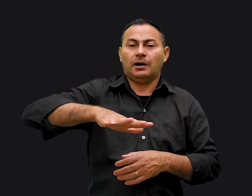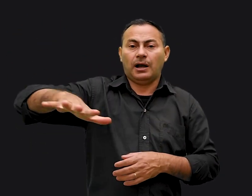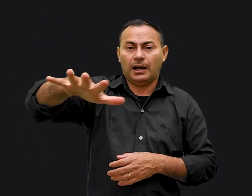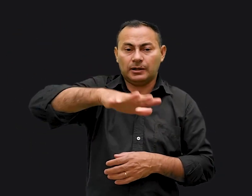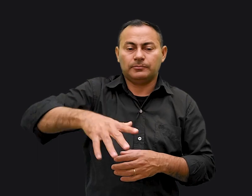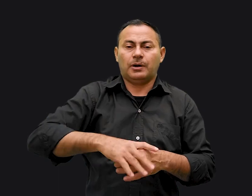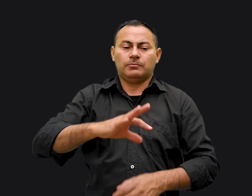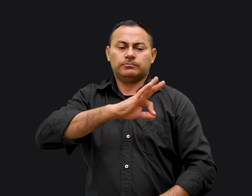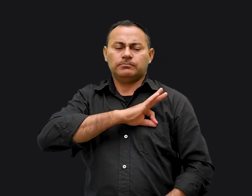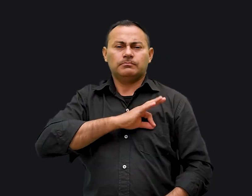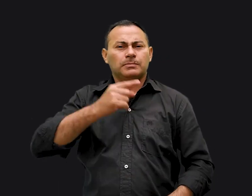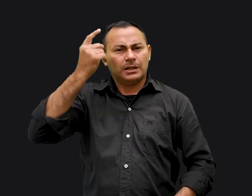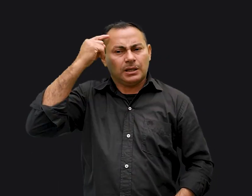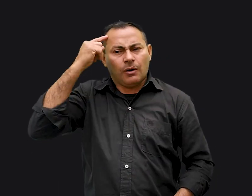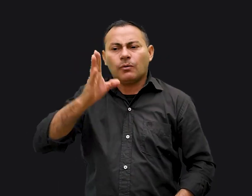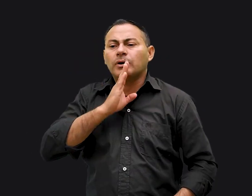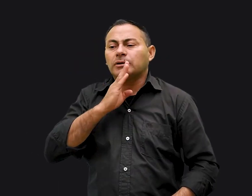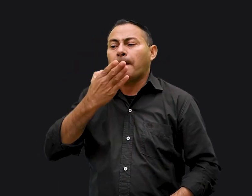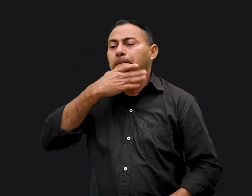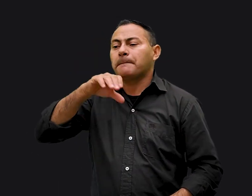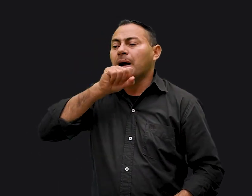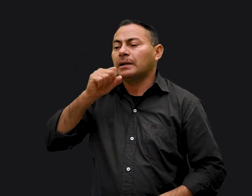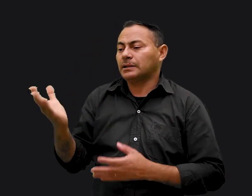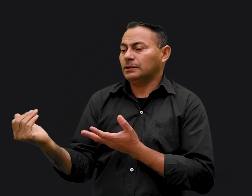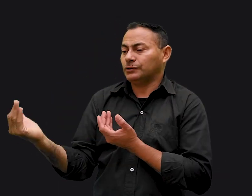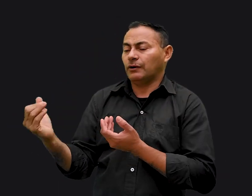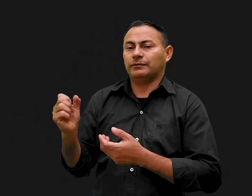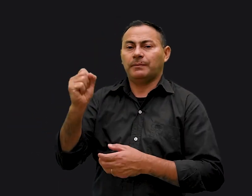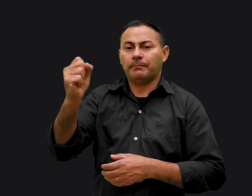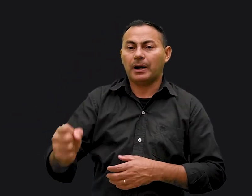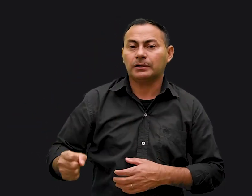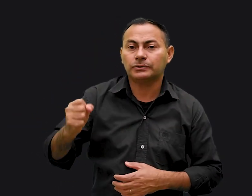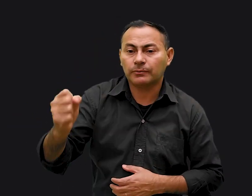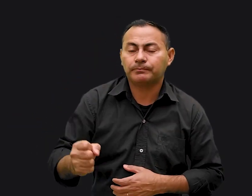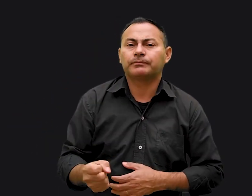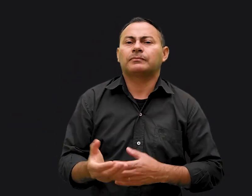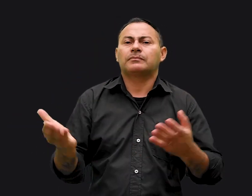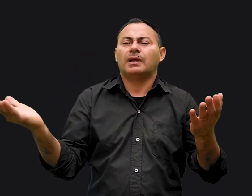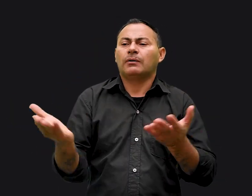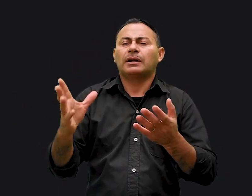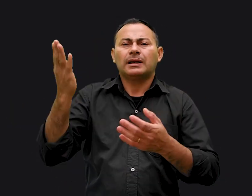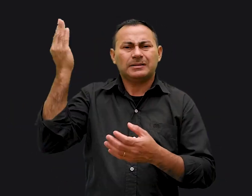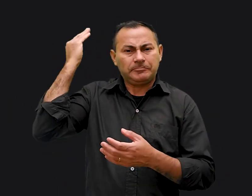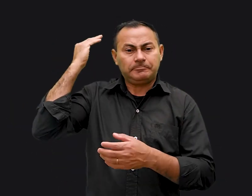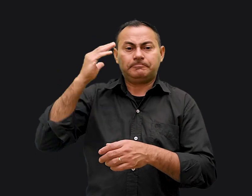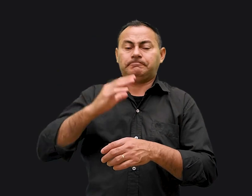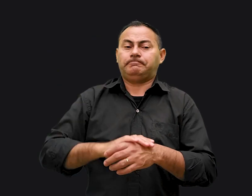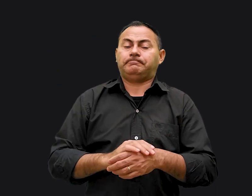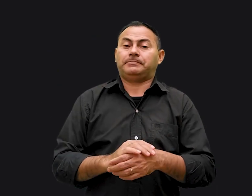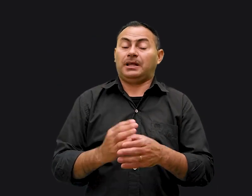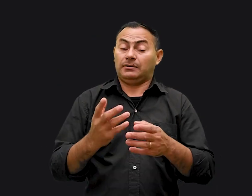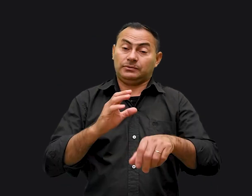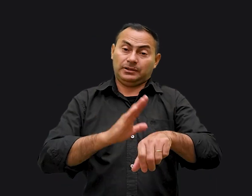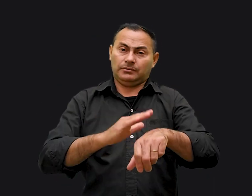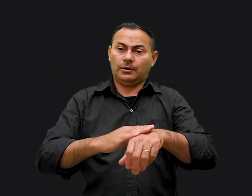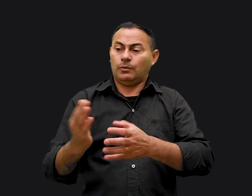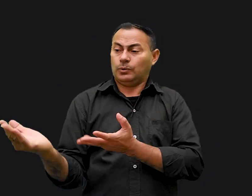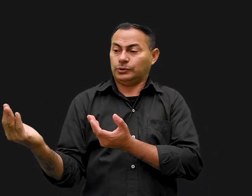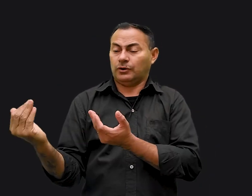O policial pensou que conhecia o pai daquele jovem pastor Agora aquela era uma situação ética O que o jovem